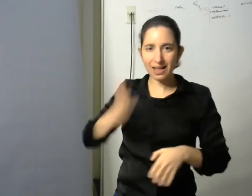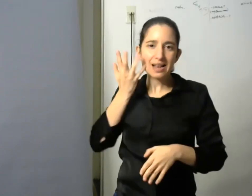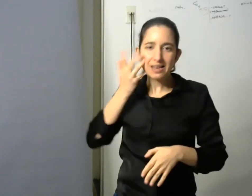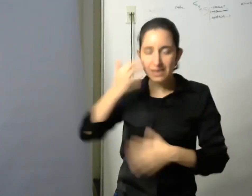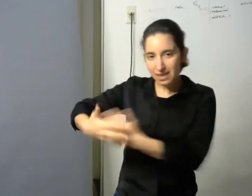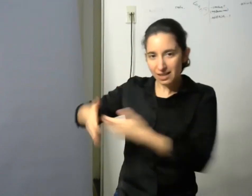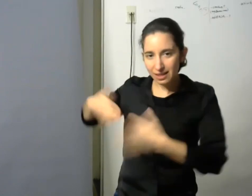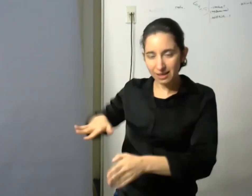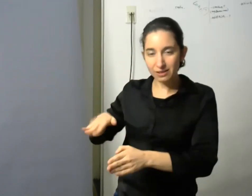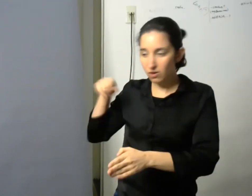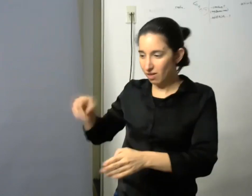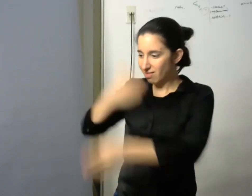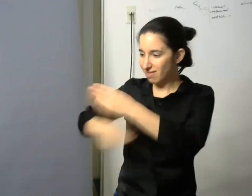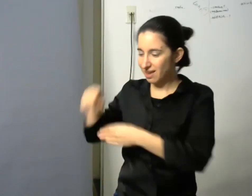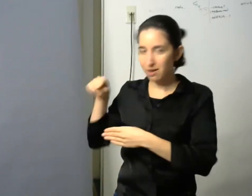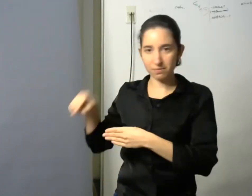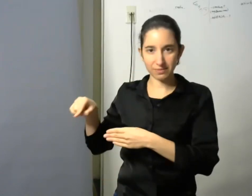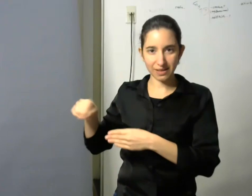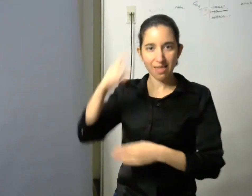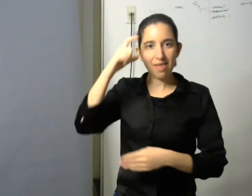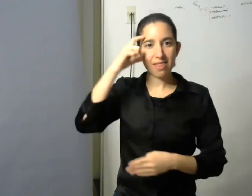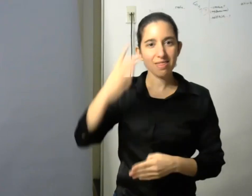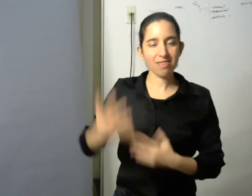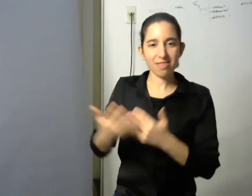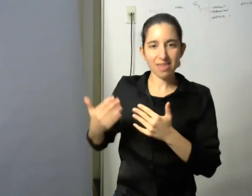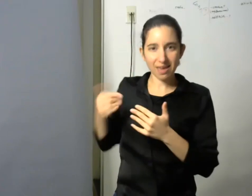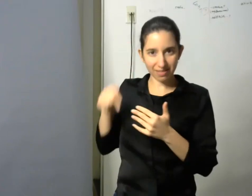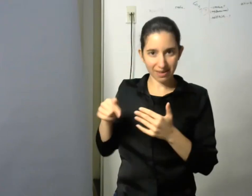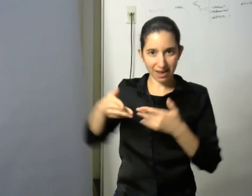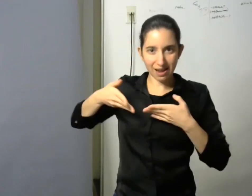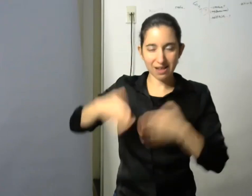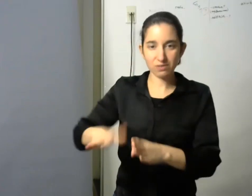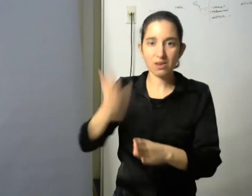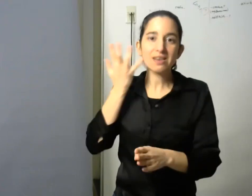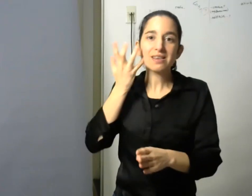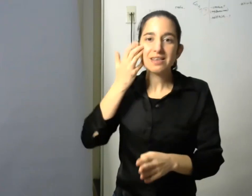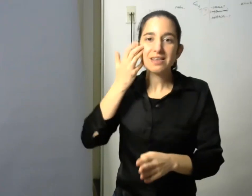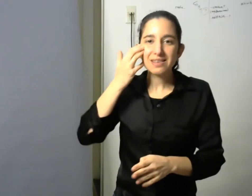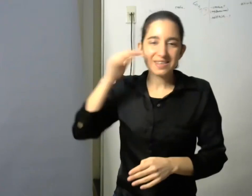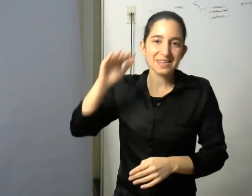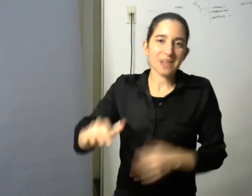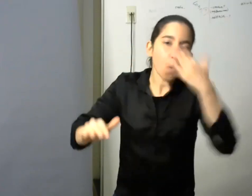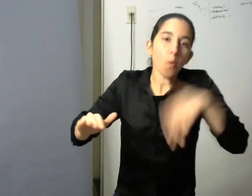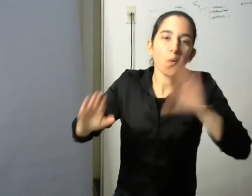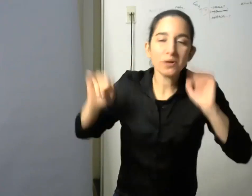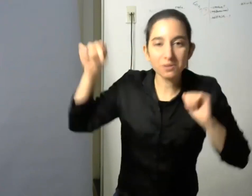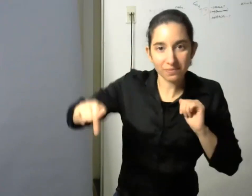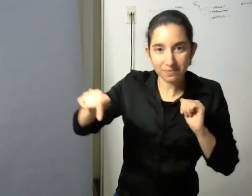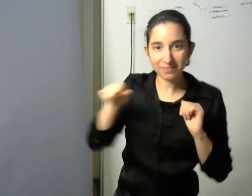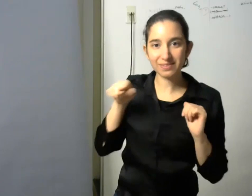hace 10 días atrás nació nuestra última nieta por lo menos a esta fecha con otra